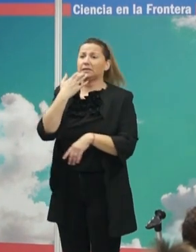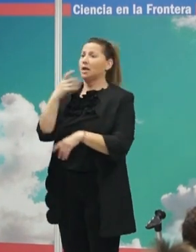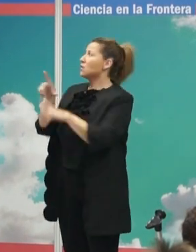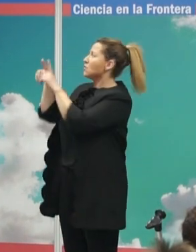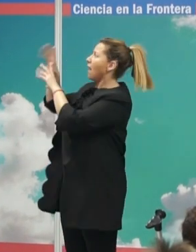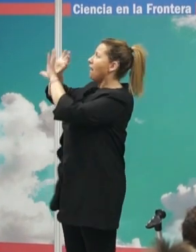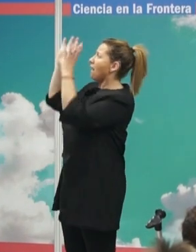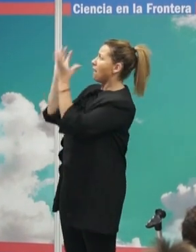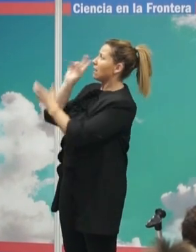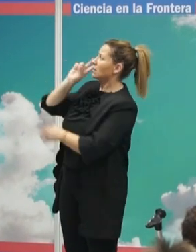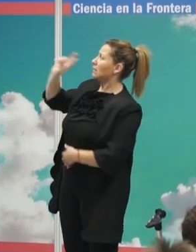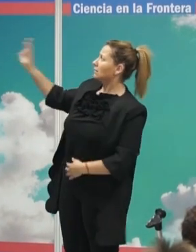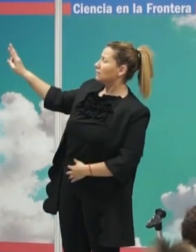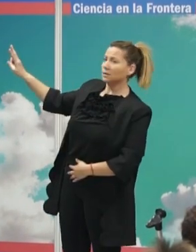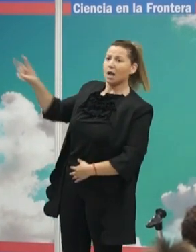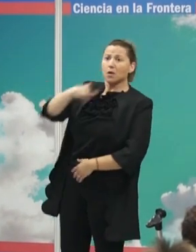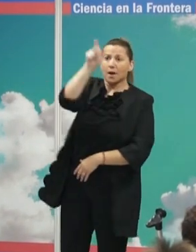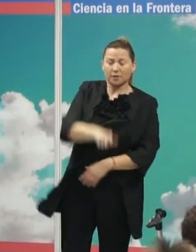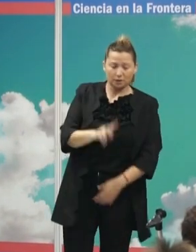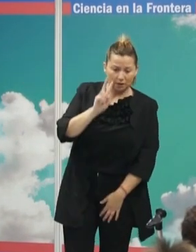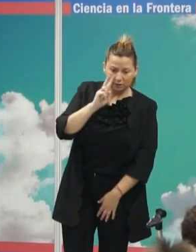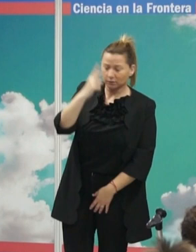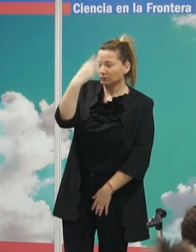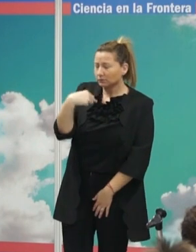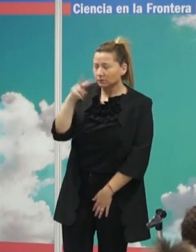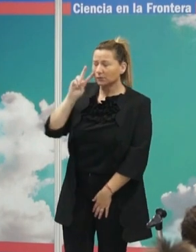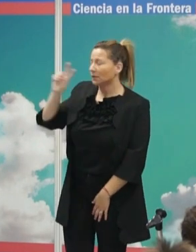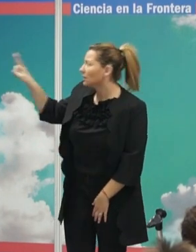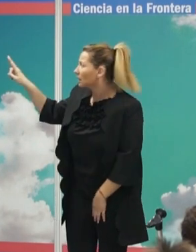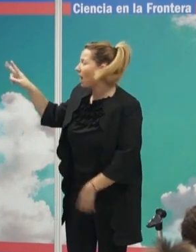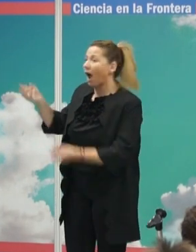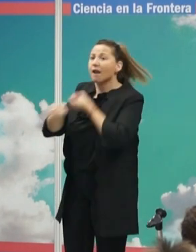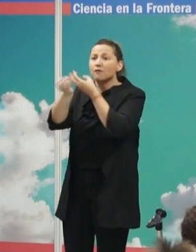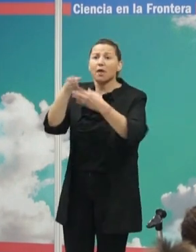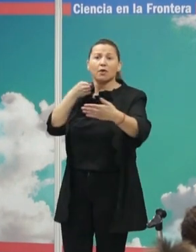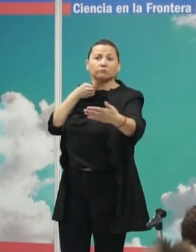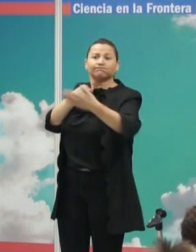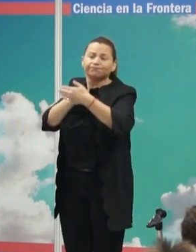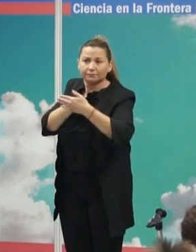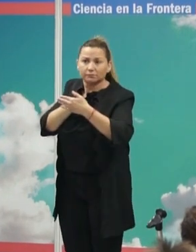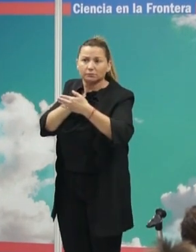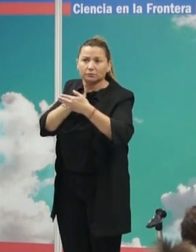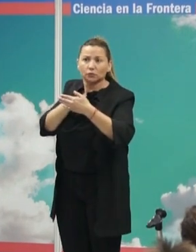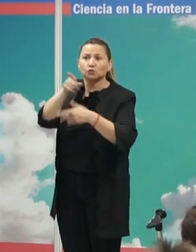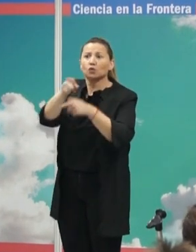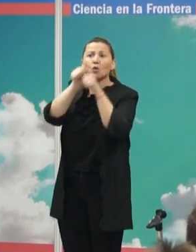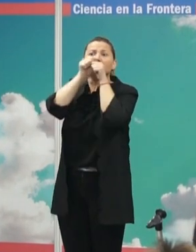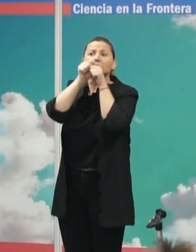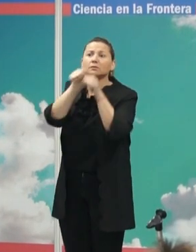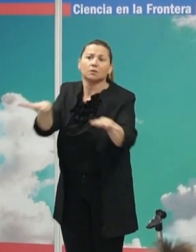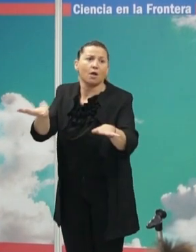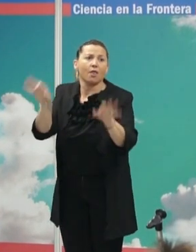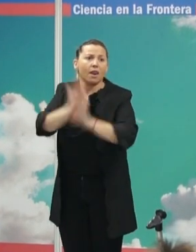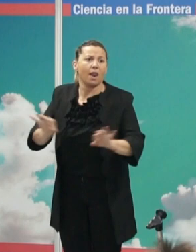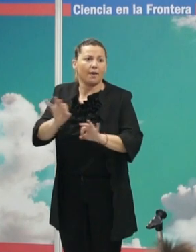y hay una persona que no la puede ver lo estás haciendo mal porque esa persona no está accediendo a la información no estás divulgando bien no estás siendo eficiente y ese